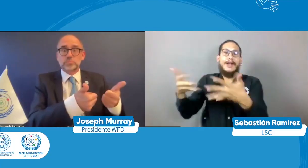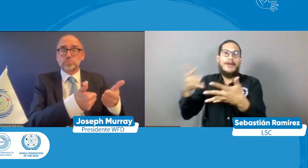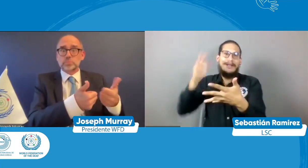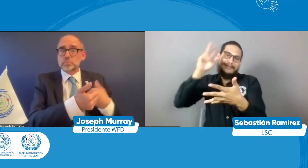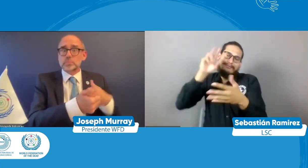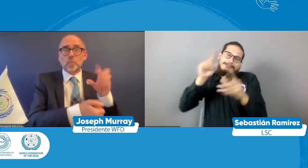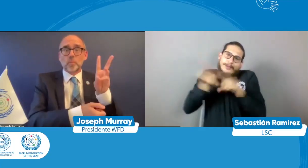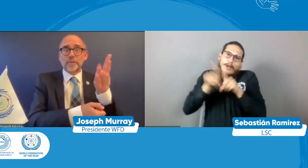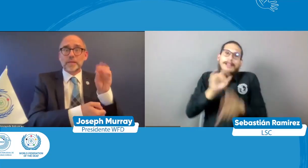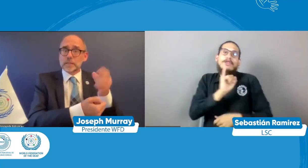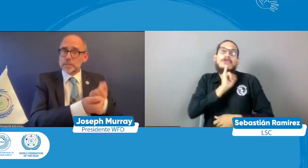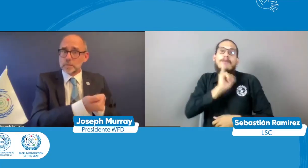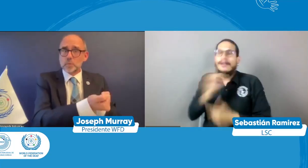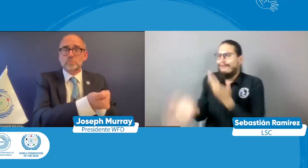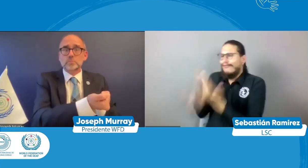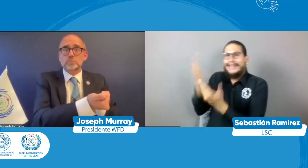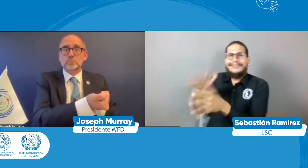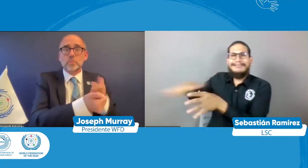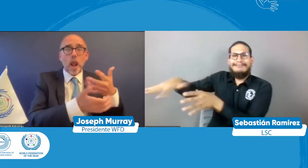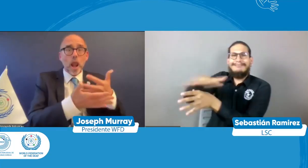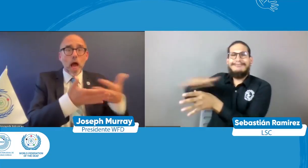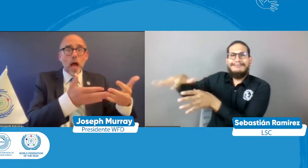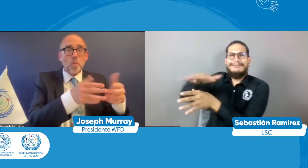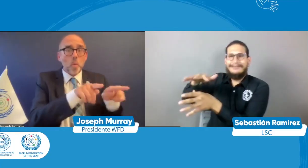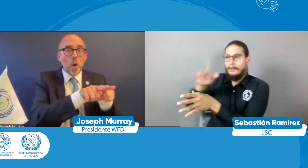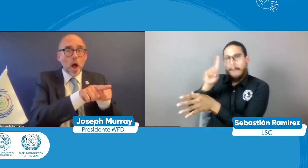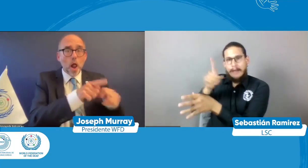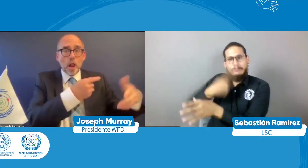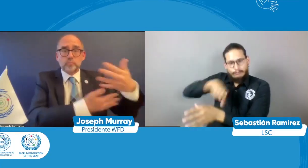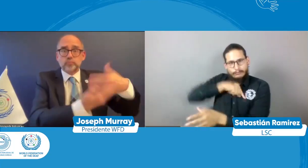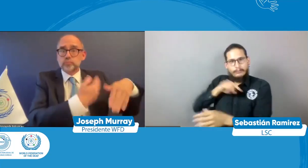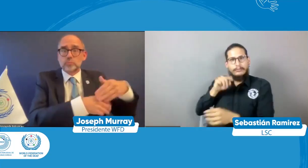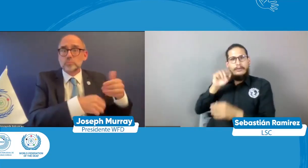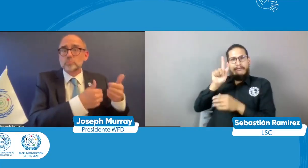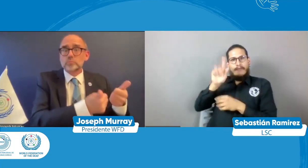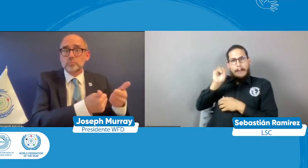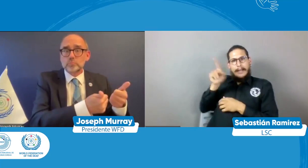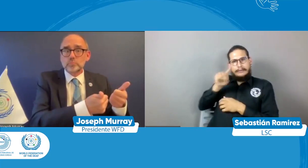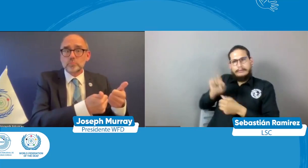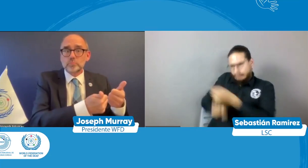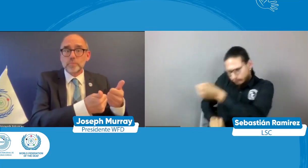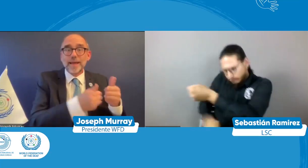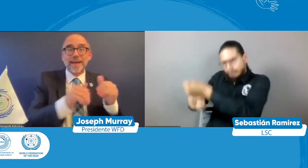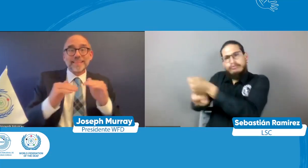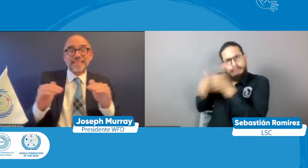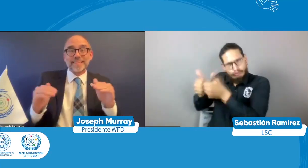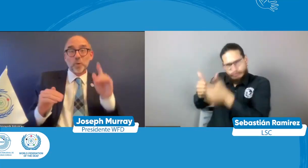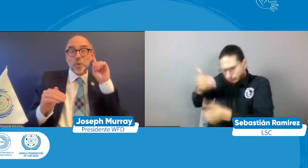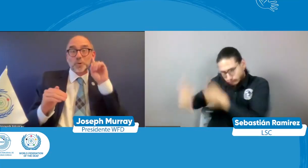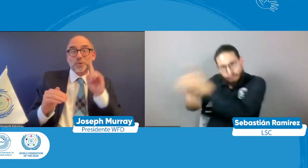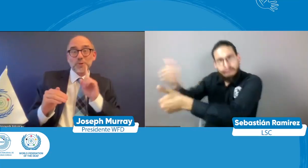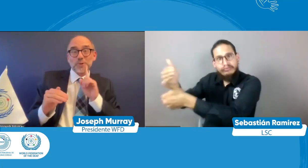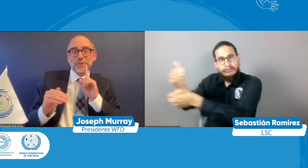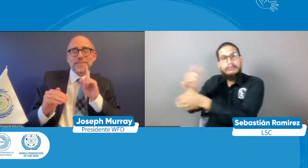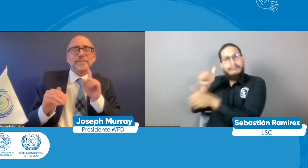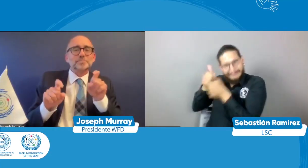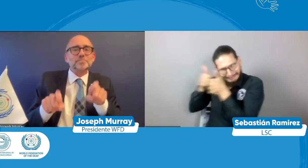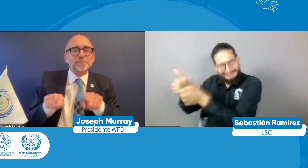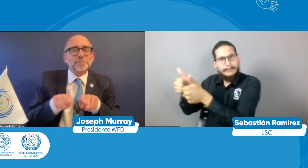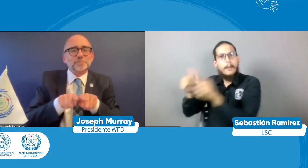con los modelos de educación inclusiva de otros niños con discapacidad niños oyentes y no hay ningún problema pero el modelo